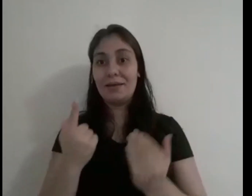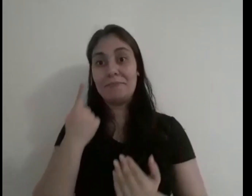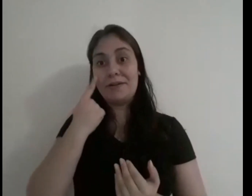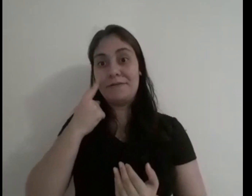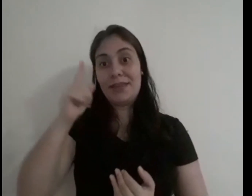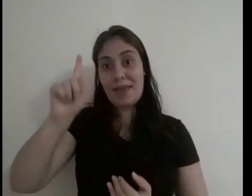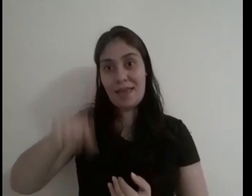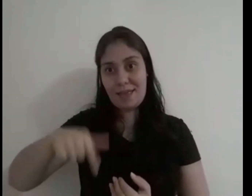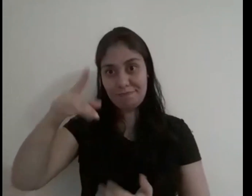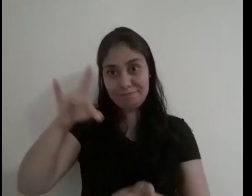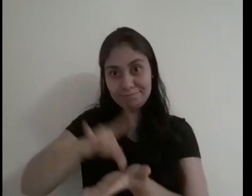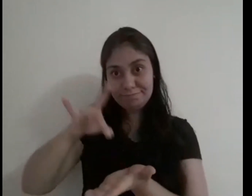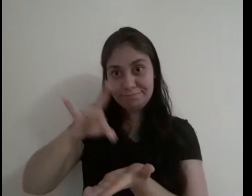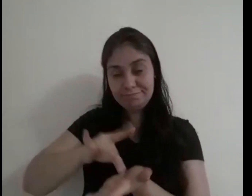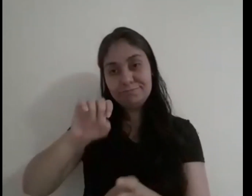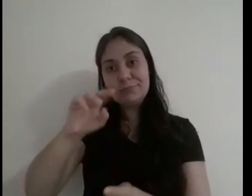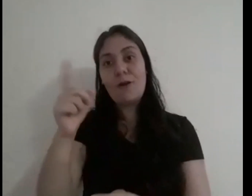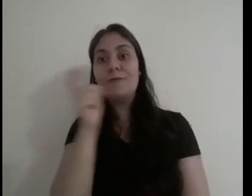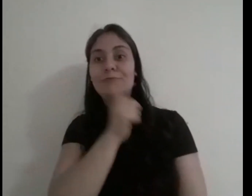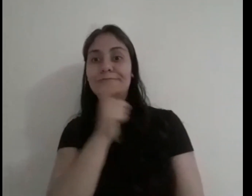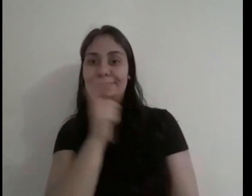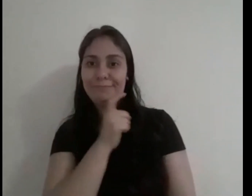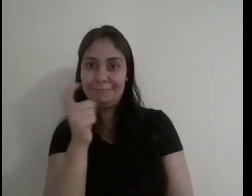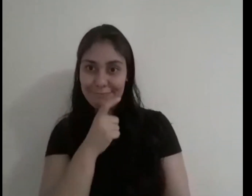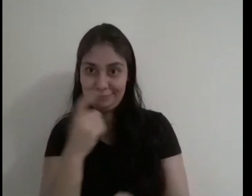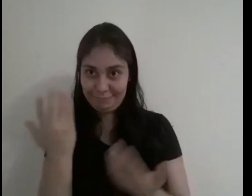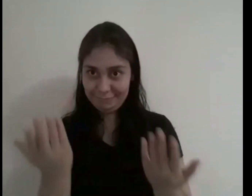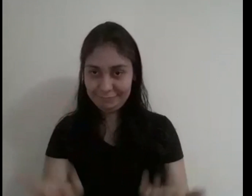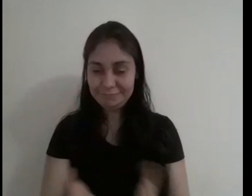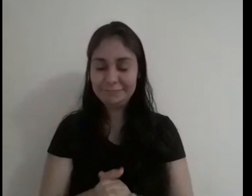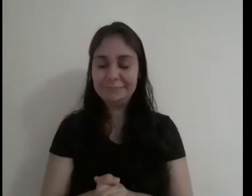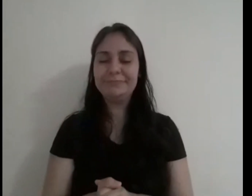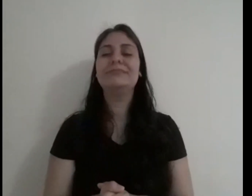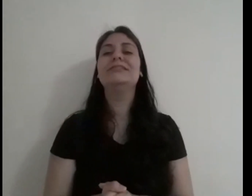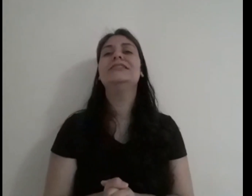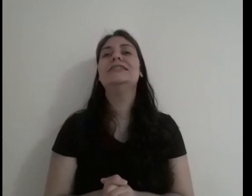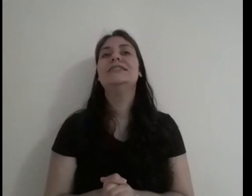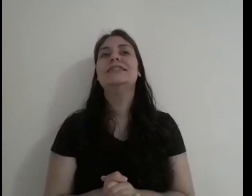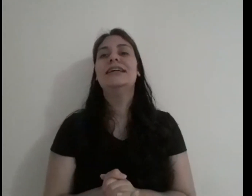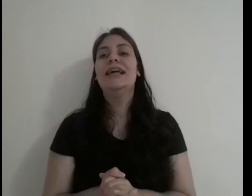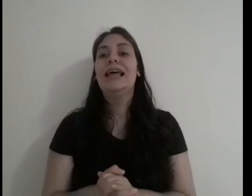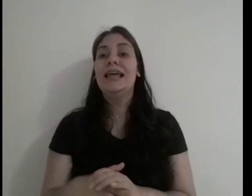respostas. E descobrindo, através de comparação, se as respostas eram verdadeiras ou falsas.